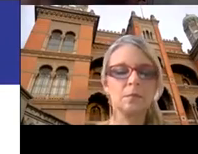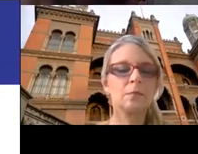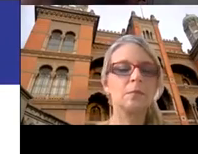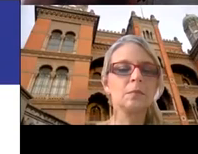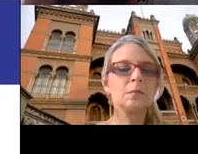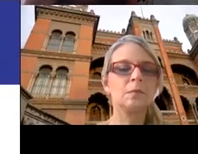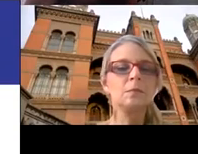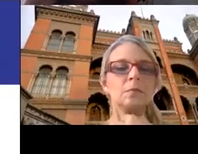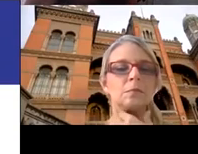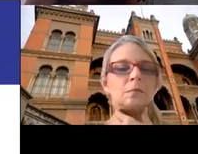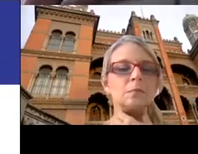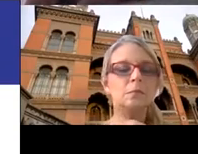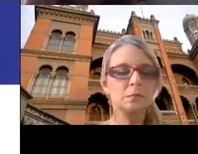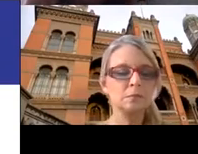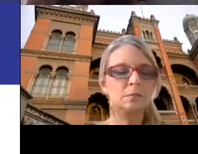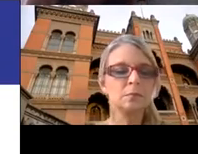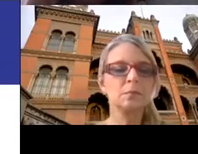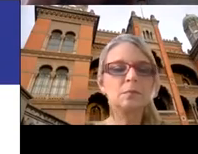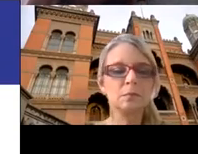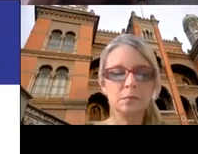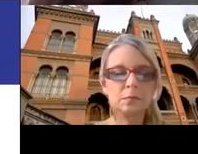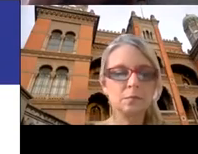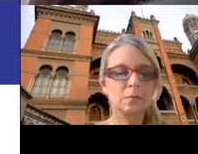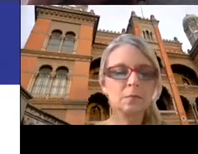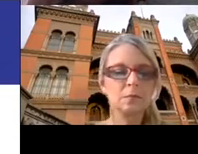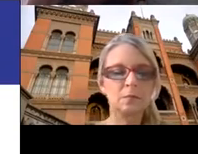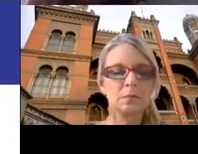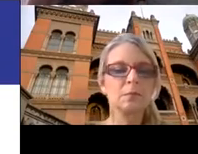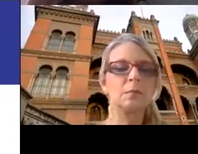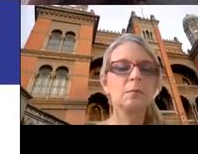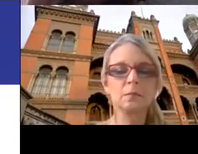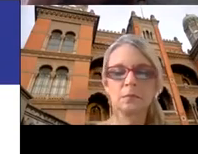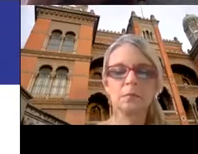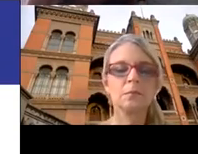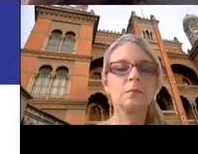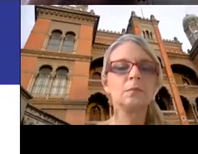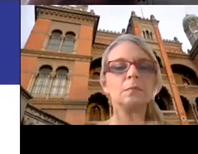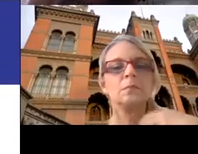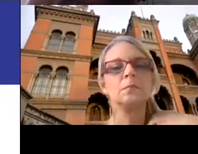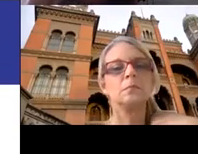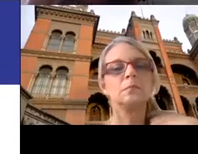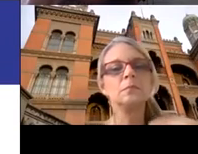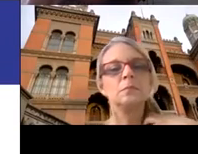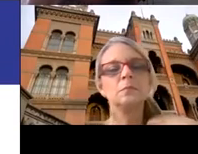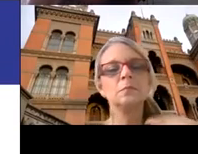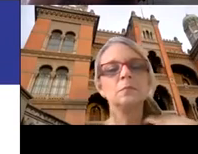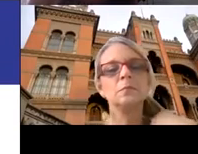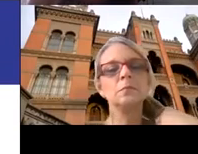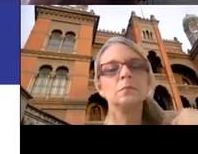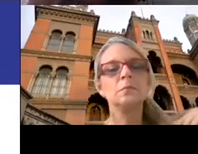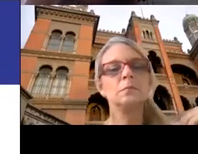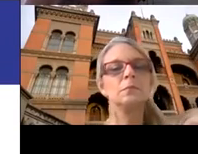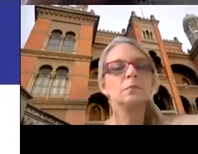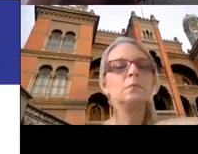especialização em direitos humanos, acessibilidade e inclusão do DIS, que agora está na segunda oferta. esse curso que o Armando